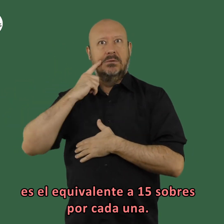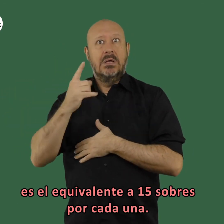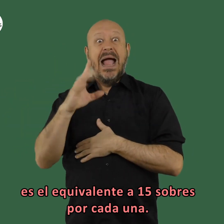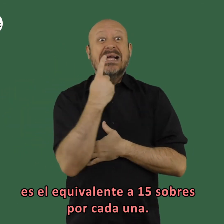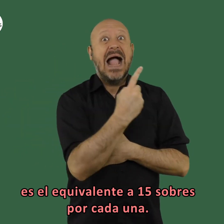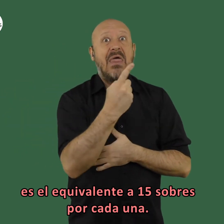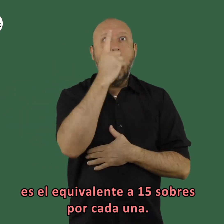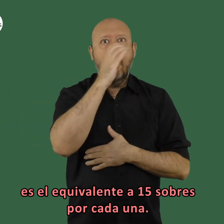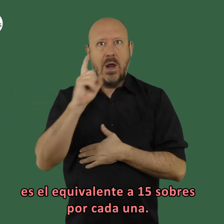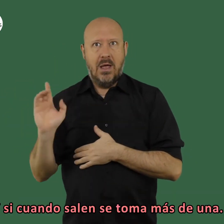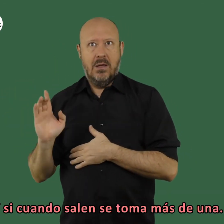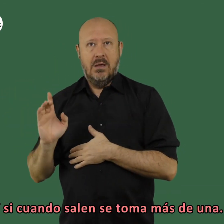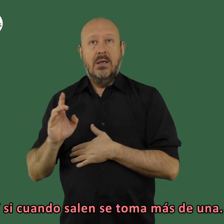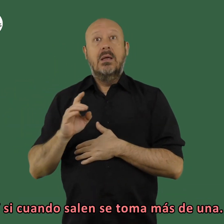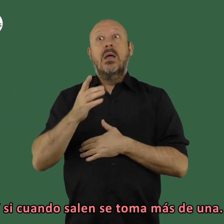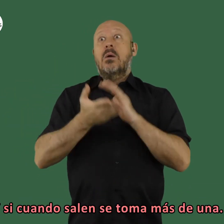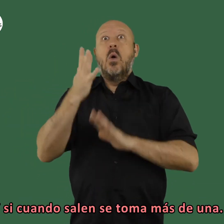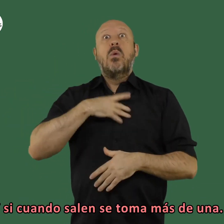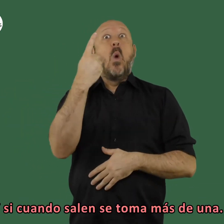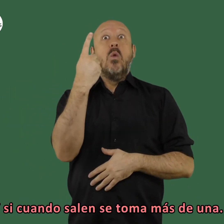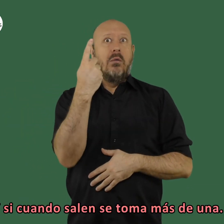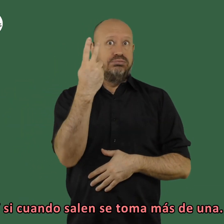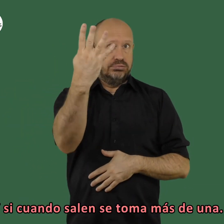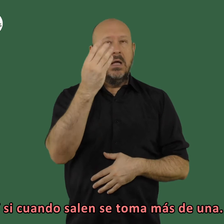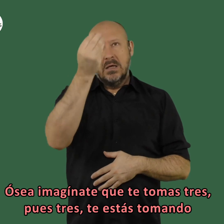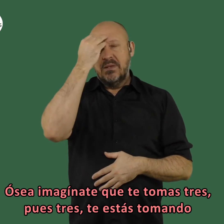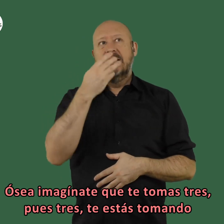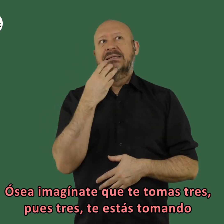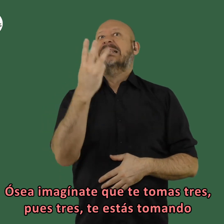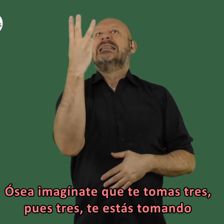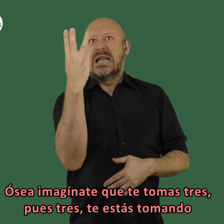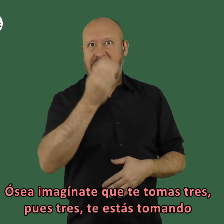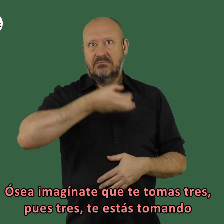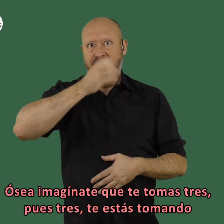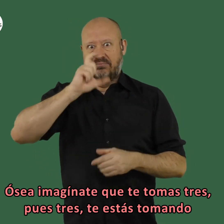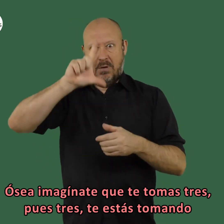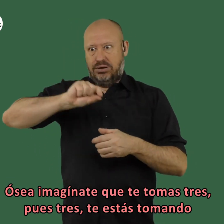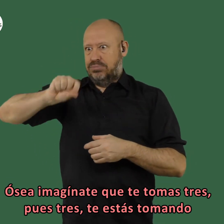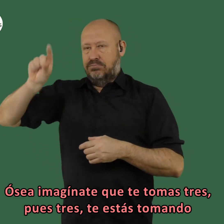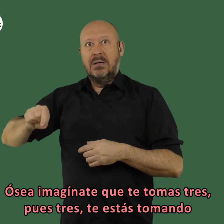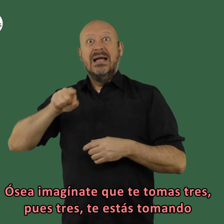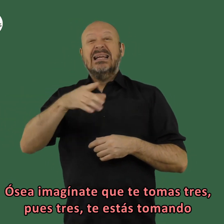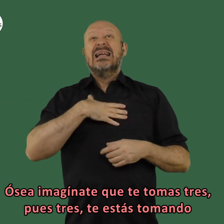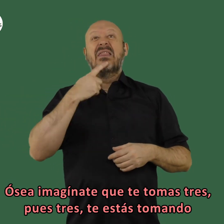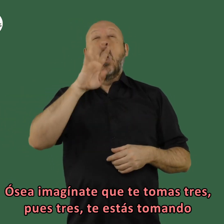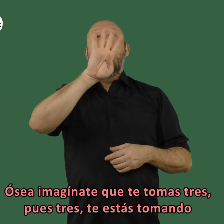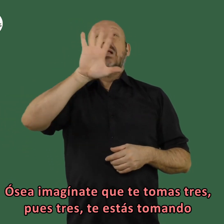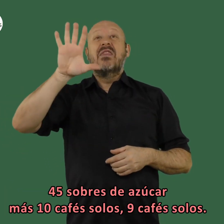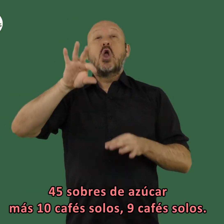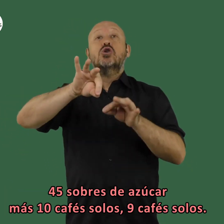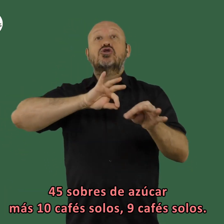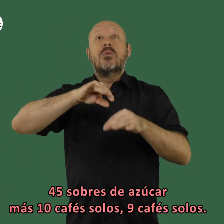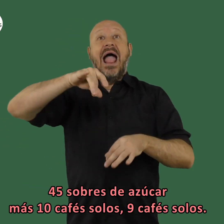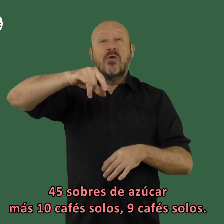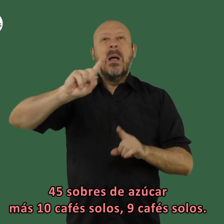sobre por cada una y si cuando salen se toma más de una o sea imagínate de tomar tres pues tres te estás